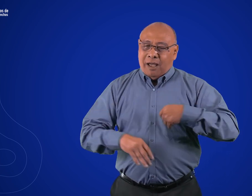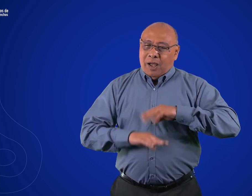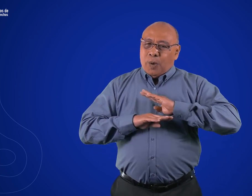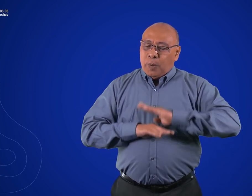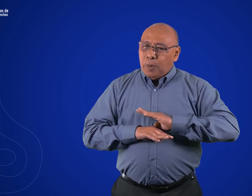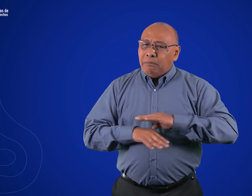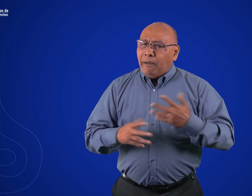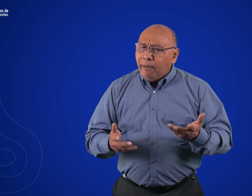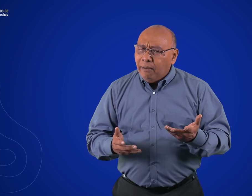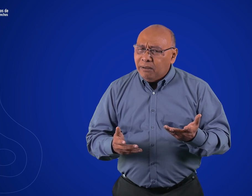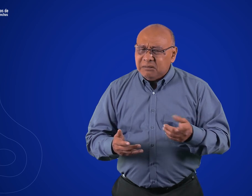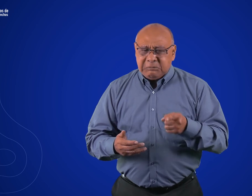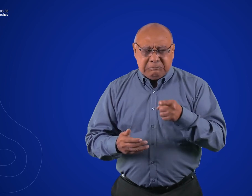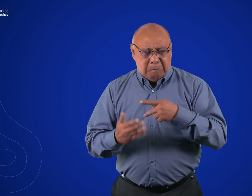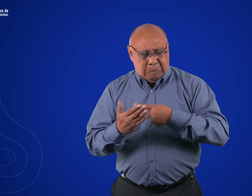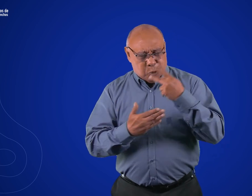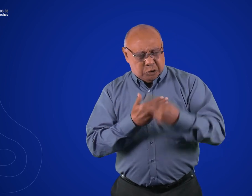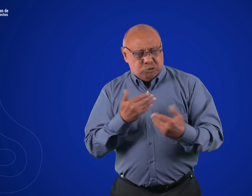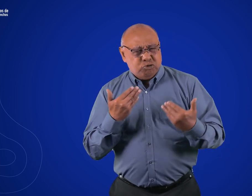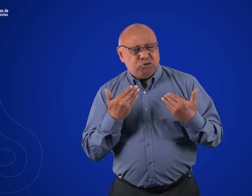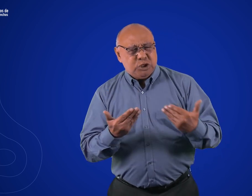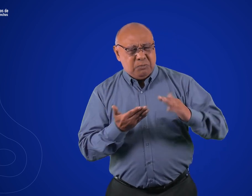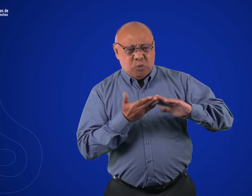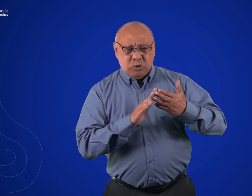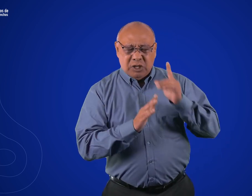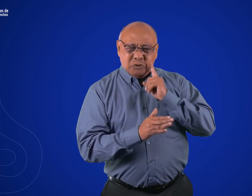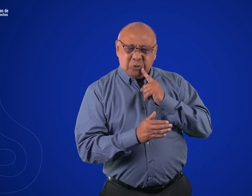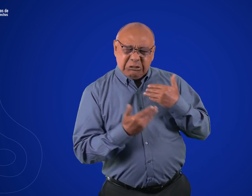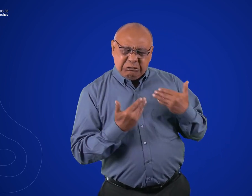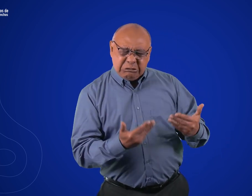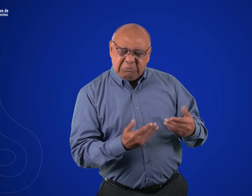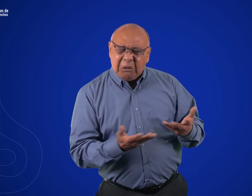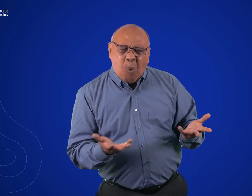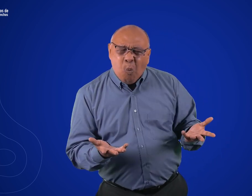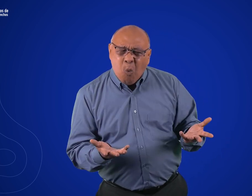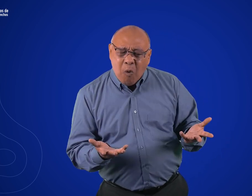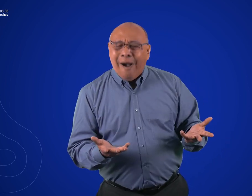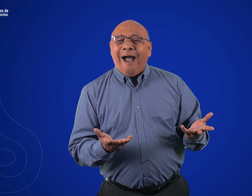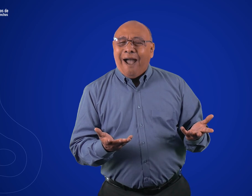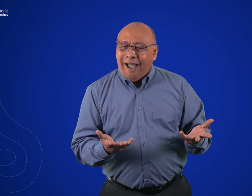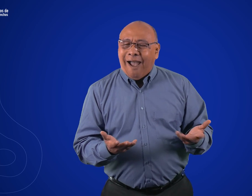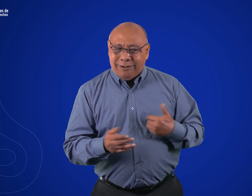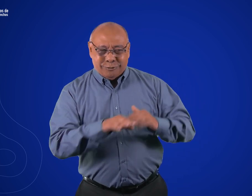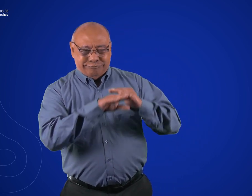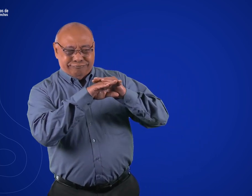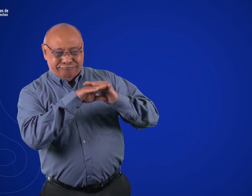República y es una satisfacción para nosotros. ¿Pero por qué? ¿En qué beneficia este proyecto de ley a la comunidad sorda?